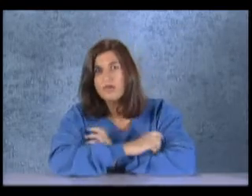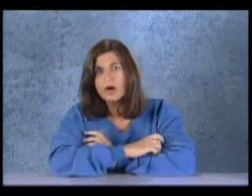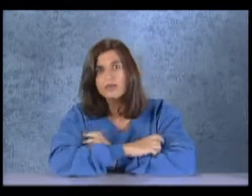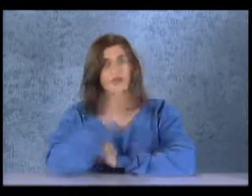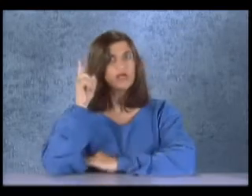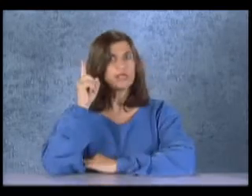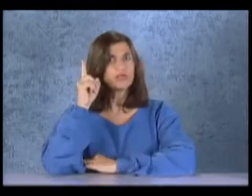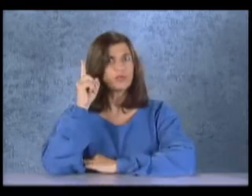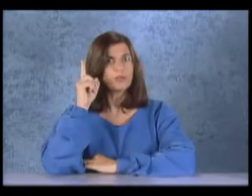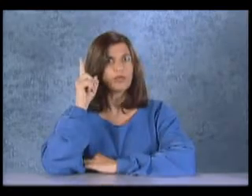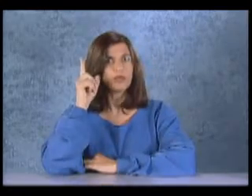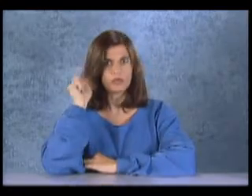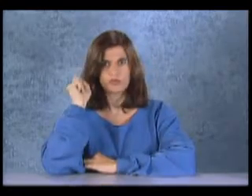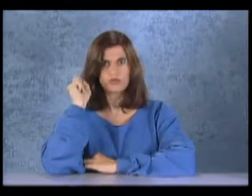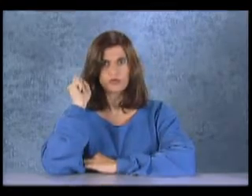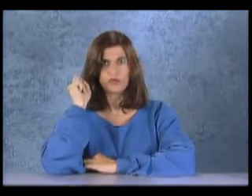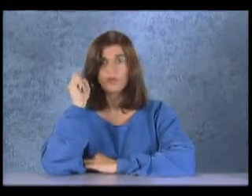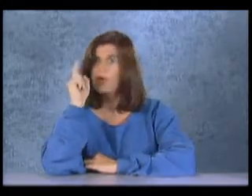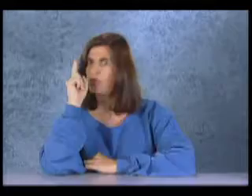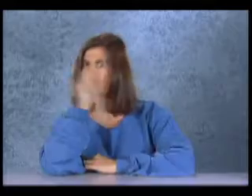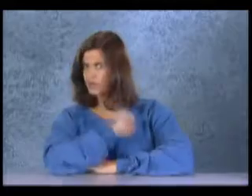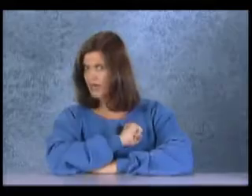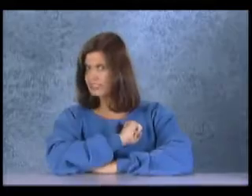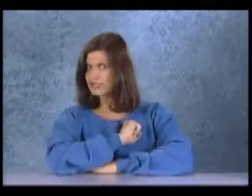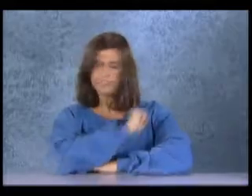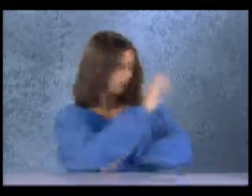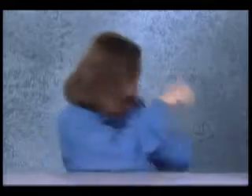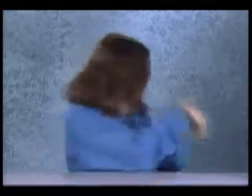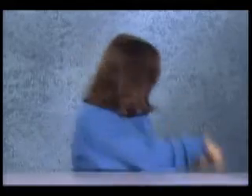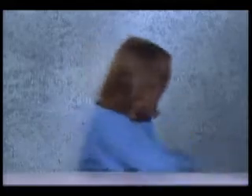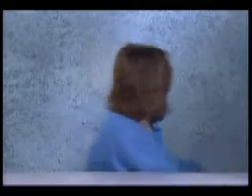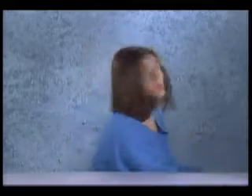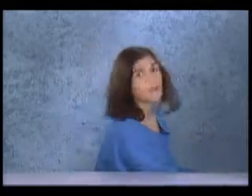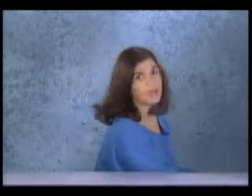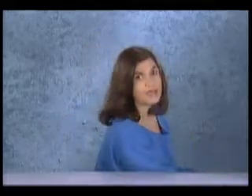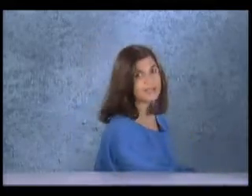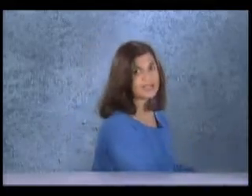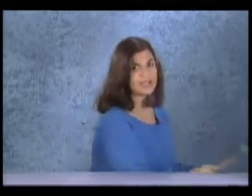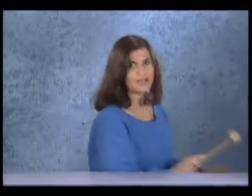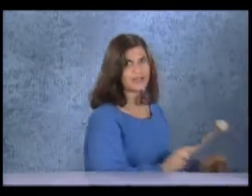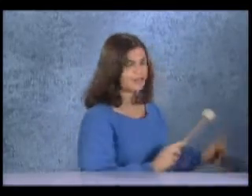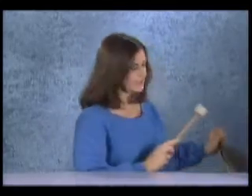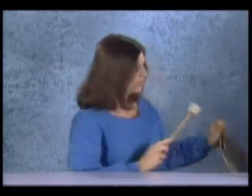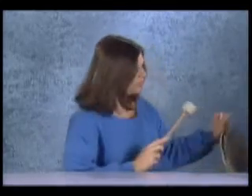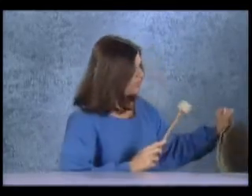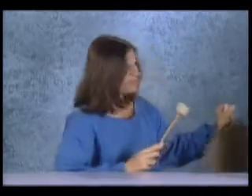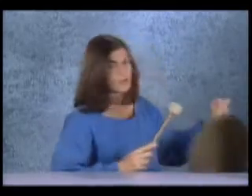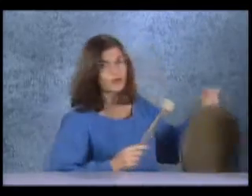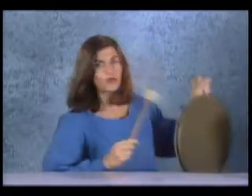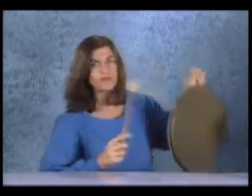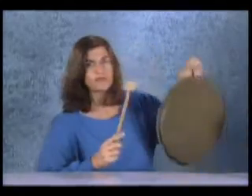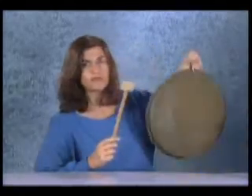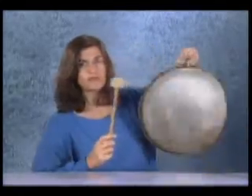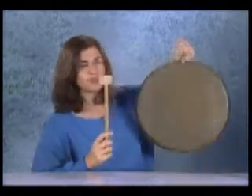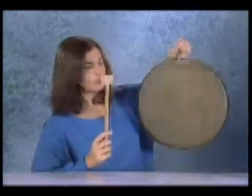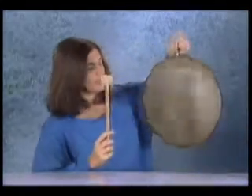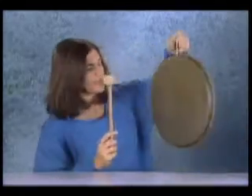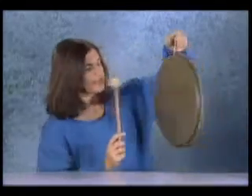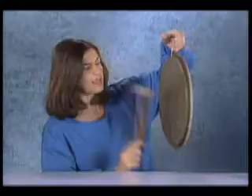alto que Tupã, o deus Trovão, ouviu lá de cima. Ficou com pena dele e então mandou um de seus filhos para a